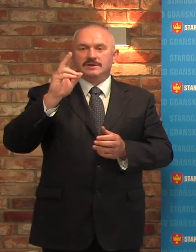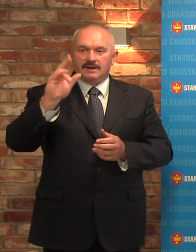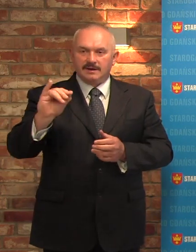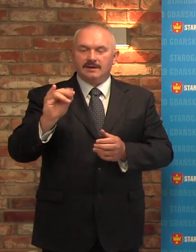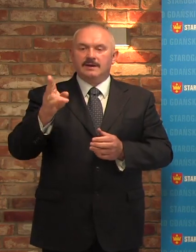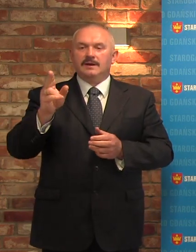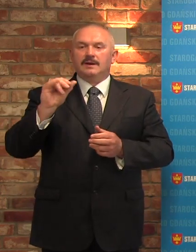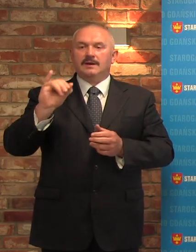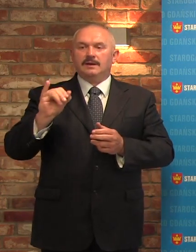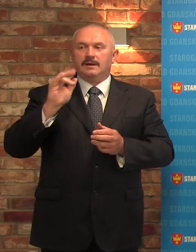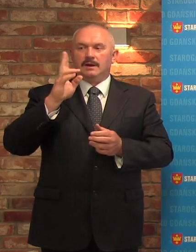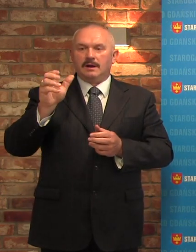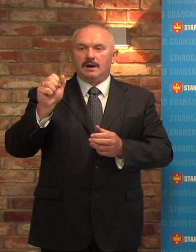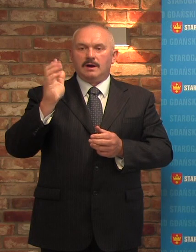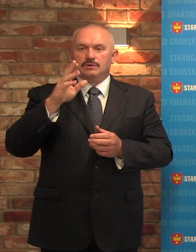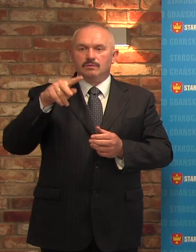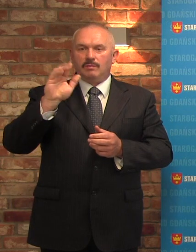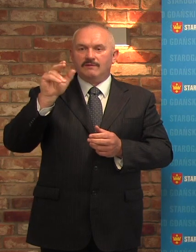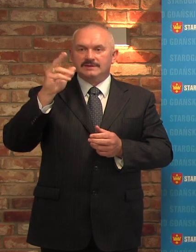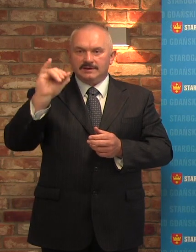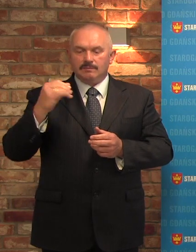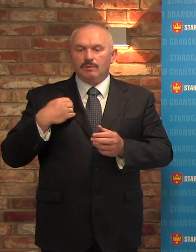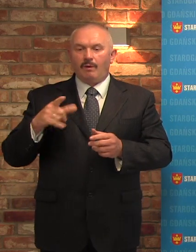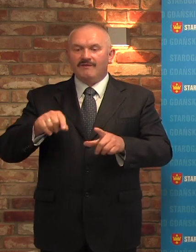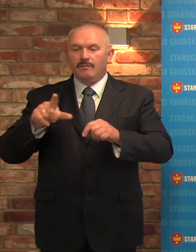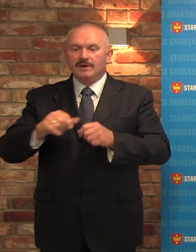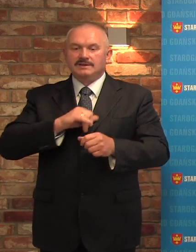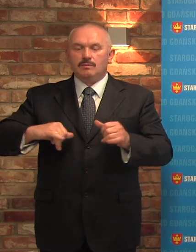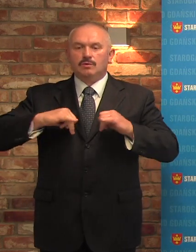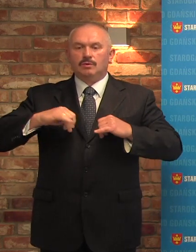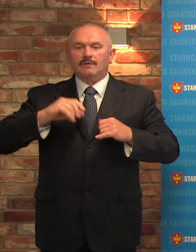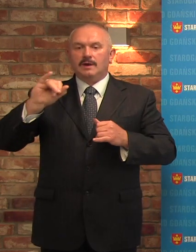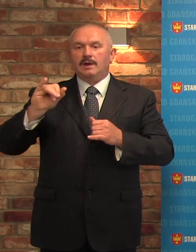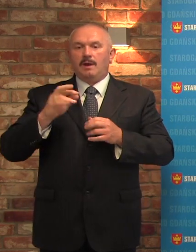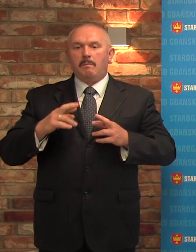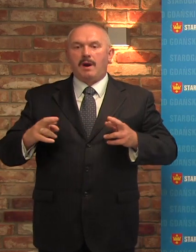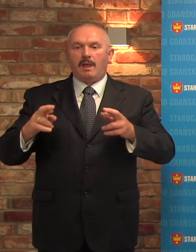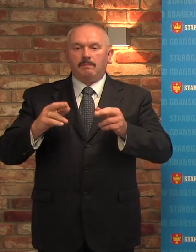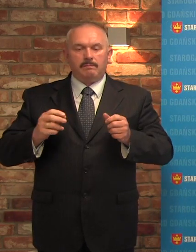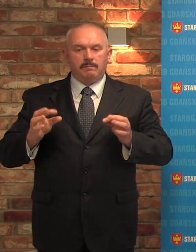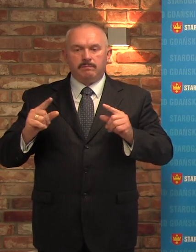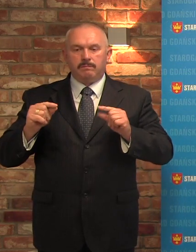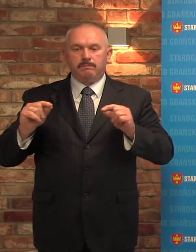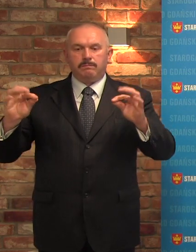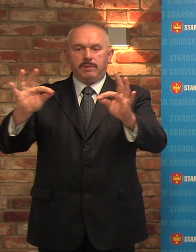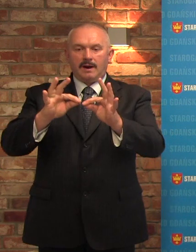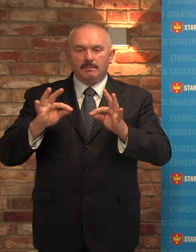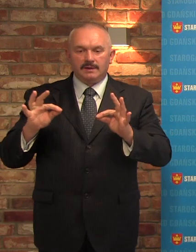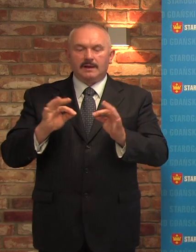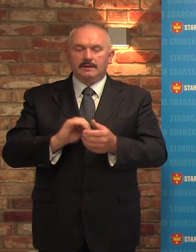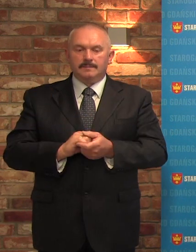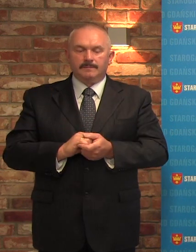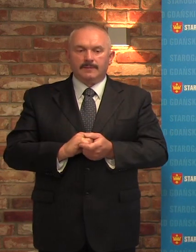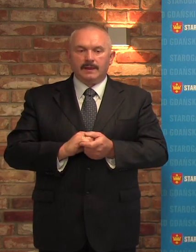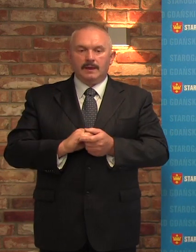Kaczybowskiemu, za pomoc w wyborach samorządowych i parlamentarnych. Oczywiście niech pan to robi,